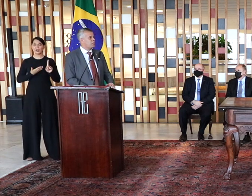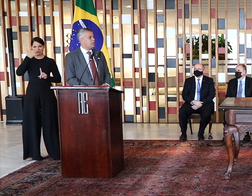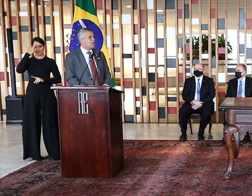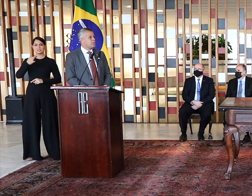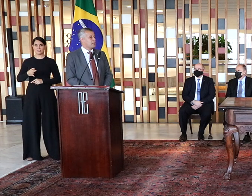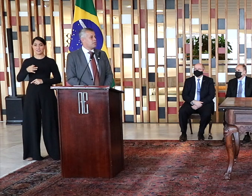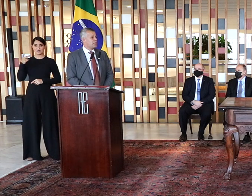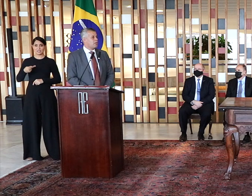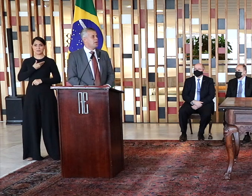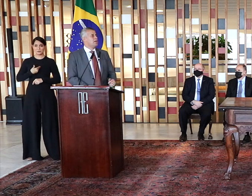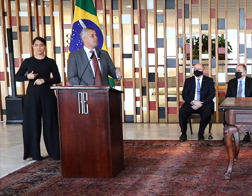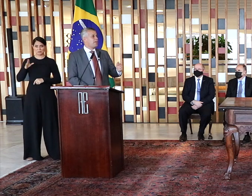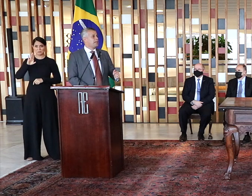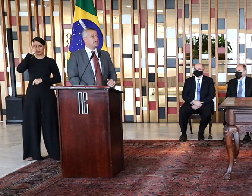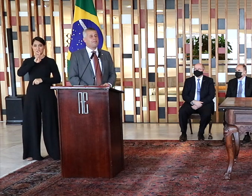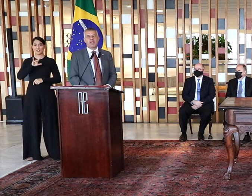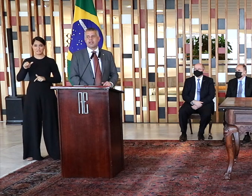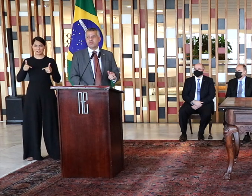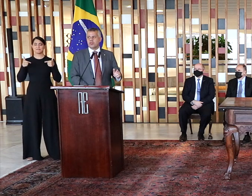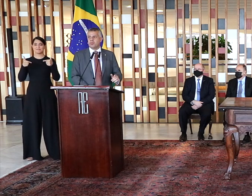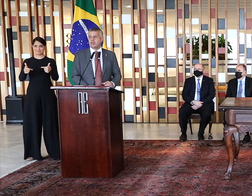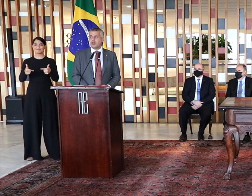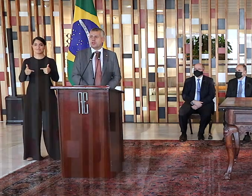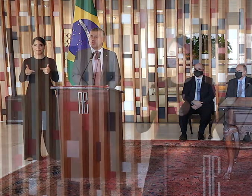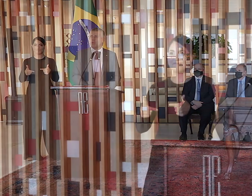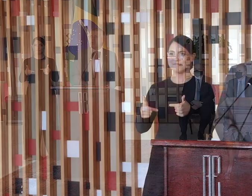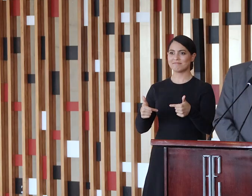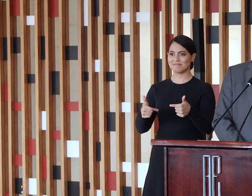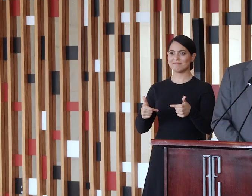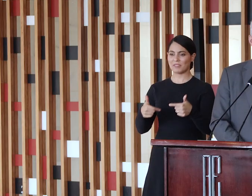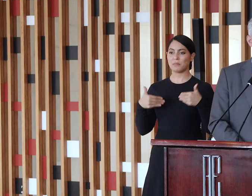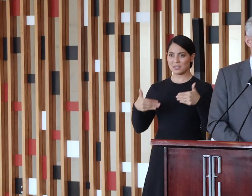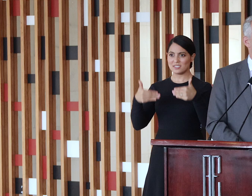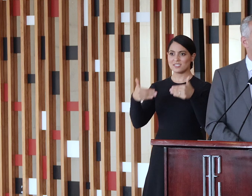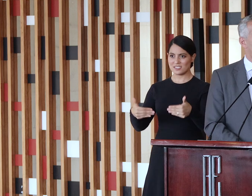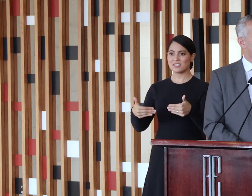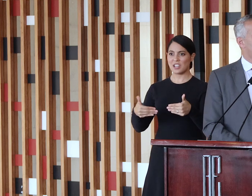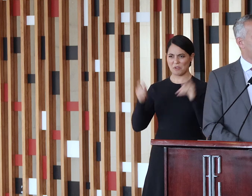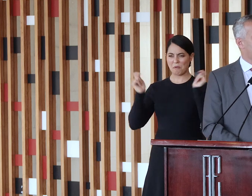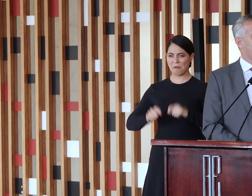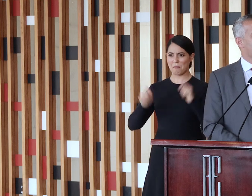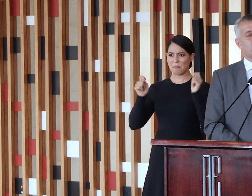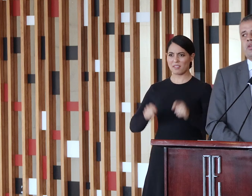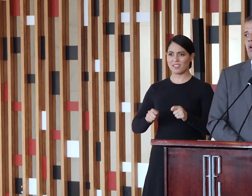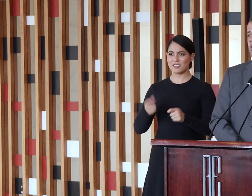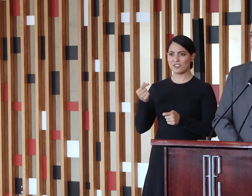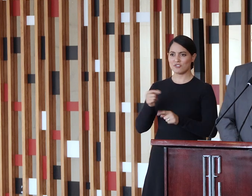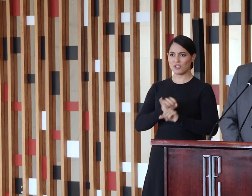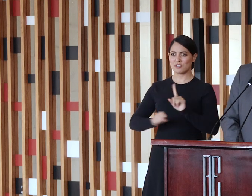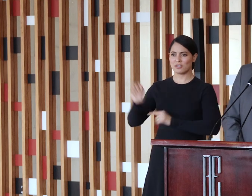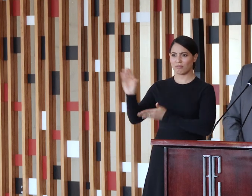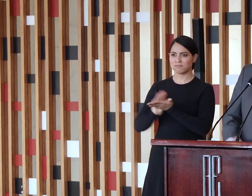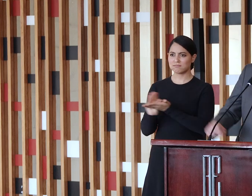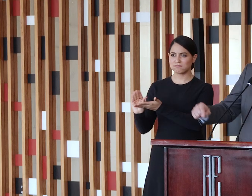que esse governo liderado por Jair Bolsonaro vai ter e tem os seus ministérios muito competentes para fazer essa distribuição da riqueza social